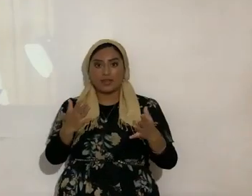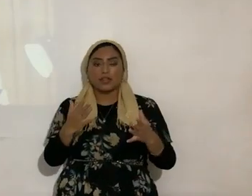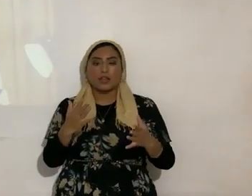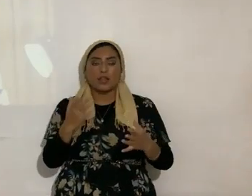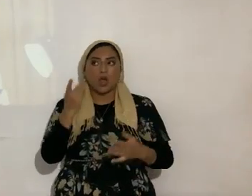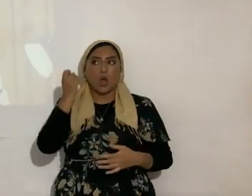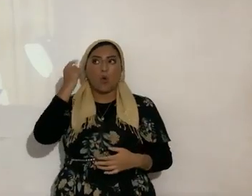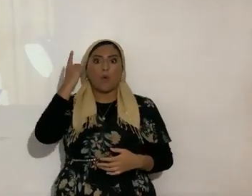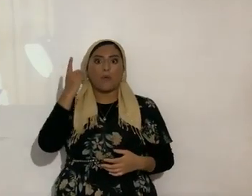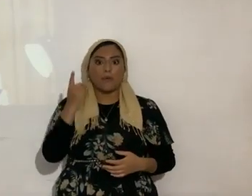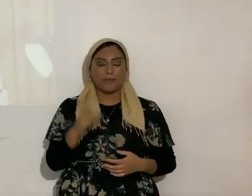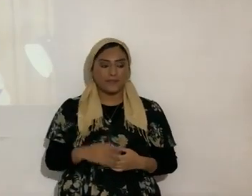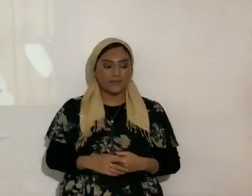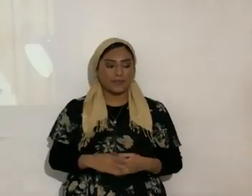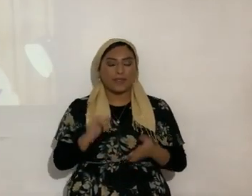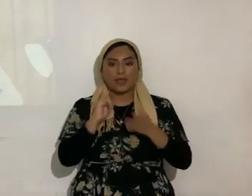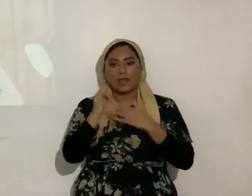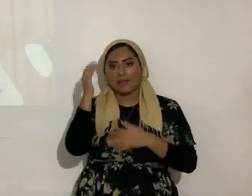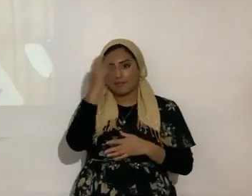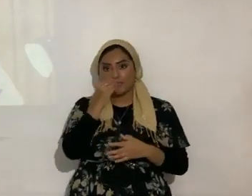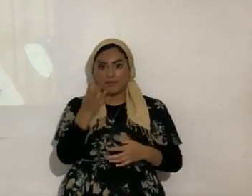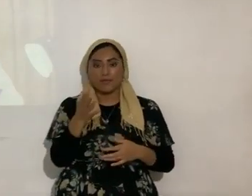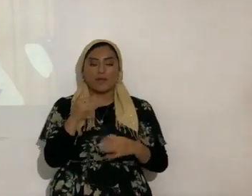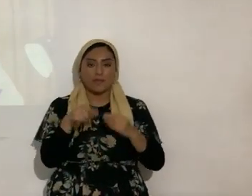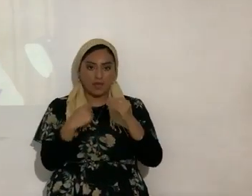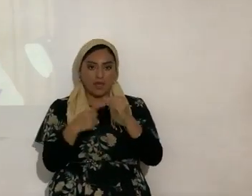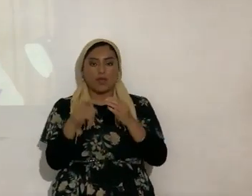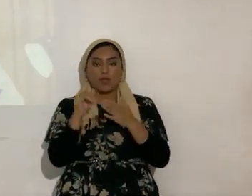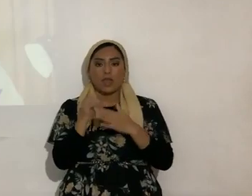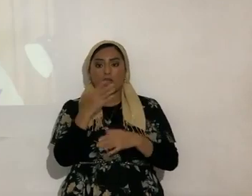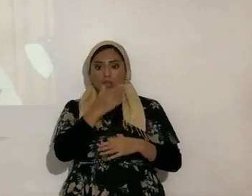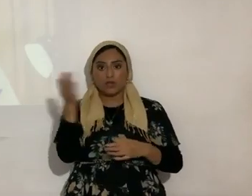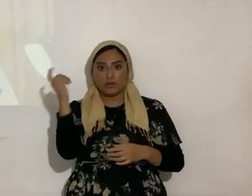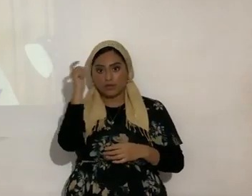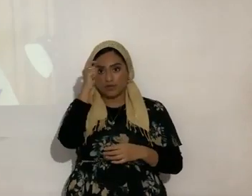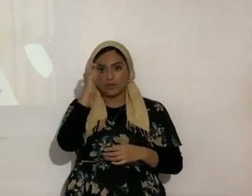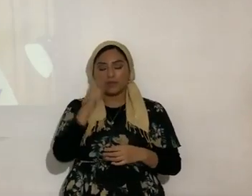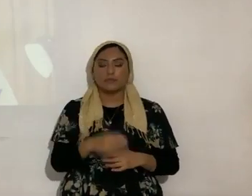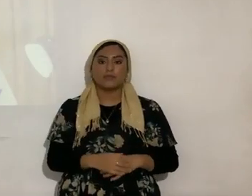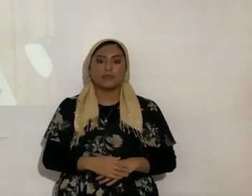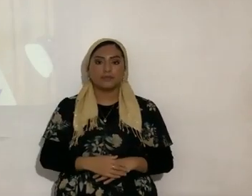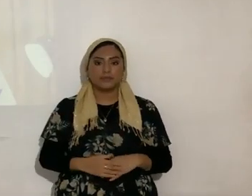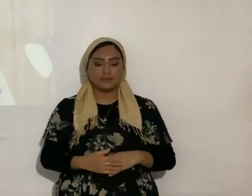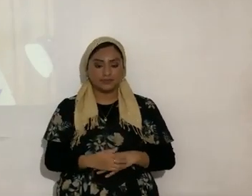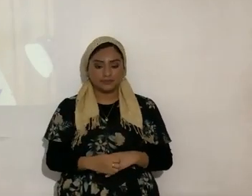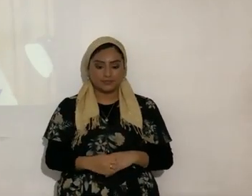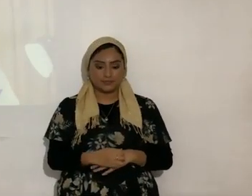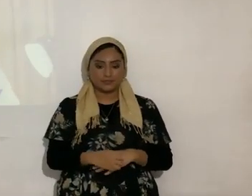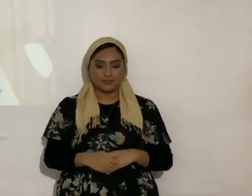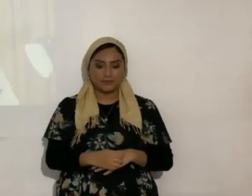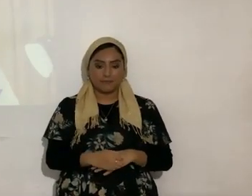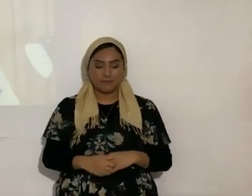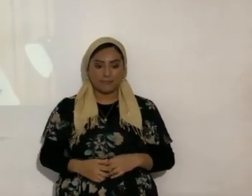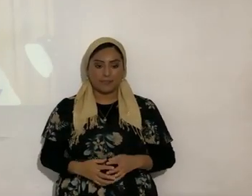20 eso es bonito porque de eso se trata porque ustedes son inteligentes pero a lo cual ya no me sé explicar bien ¿sí?